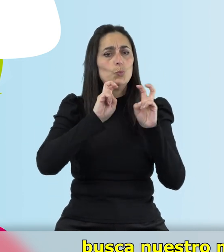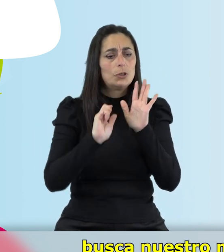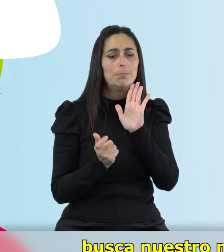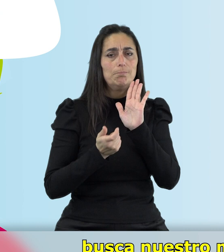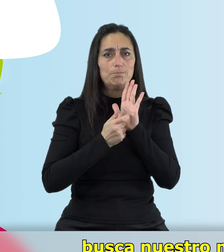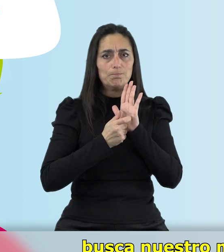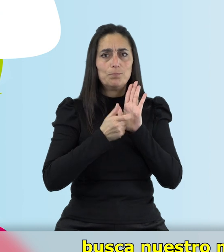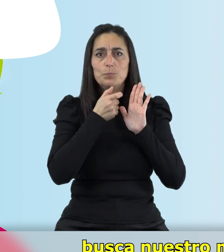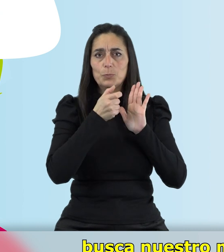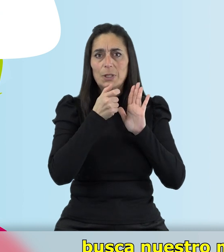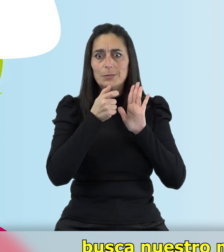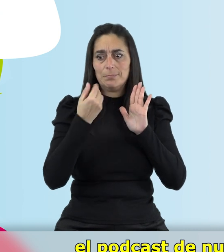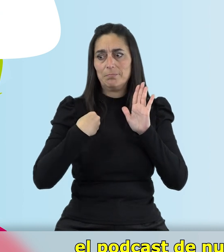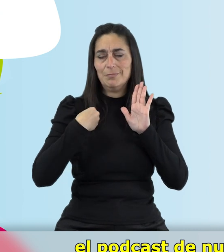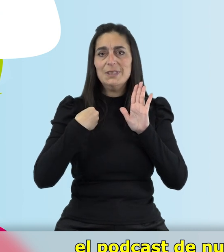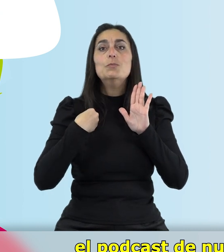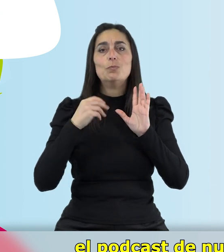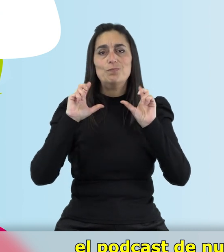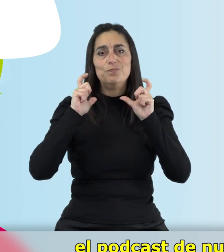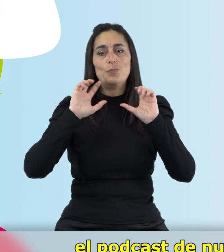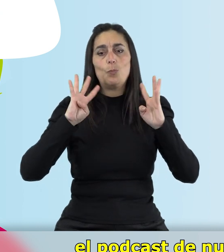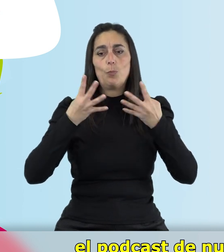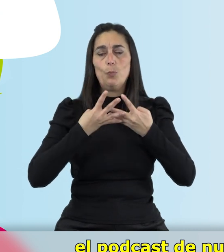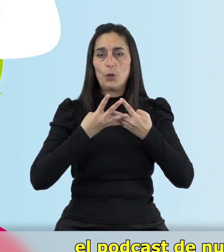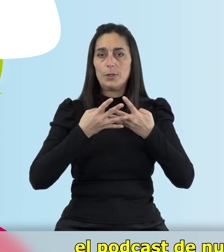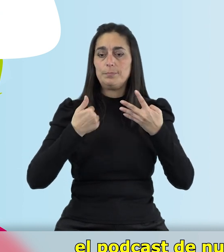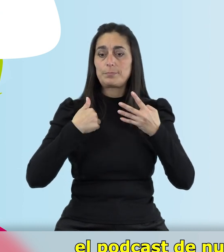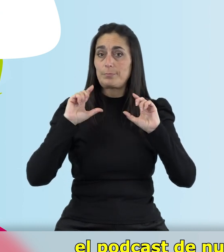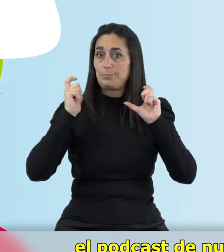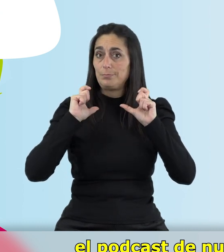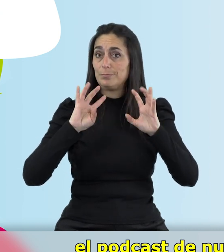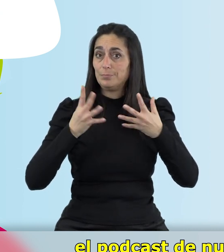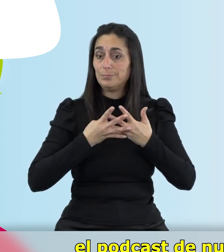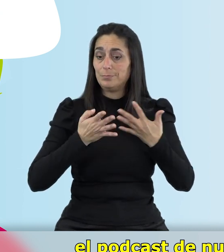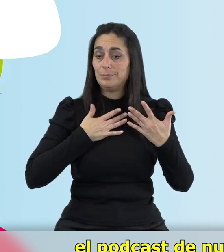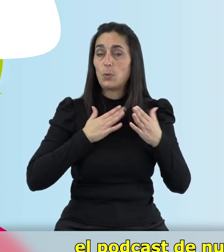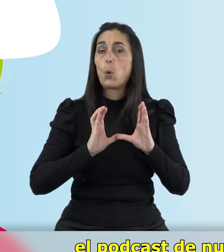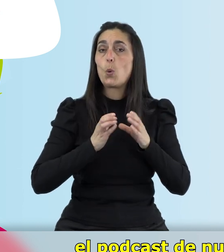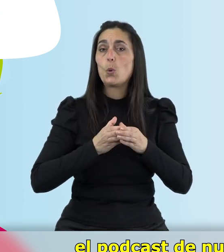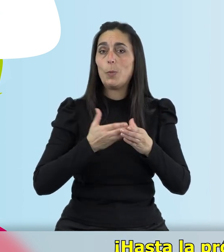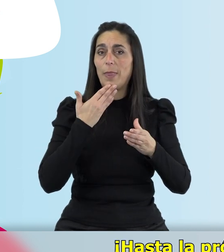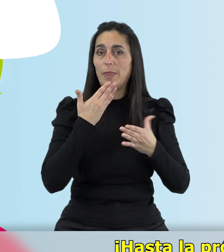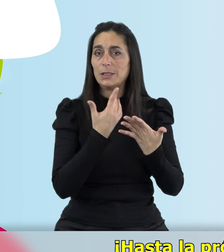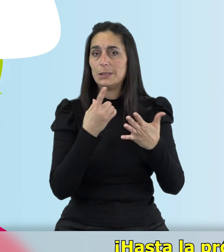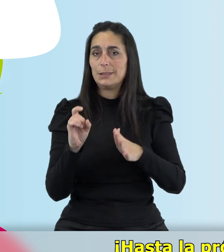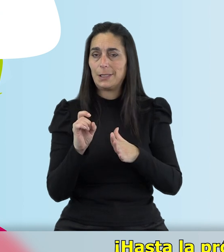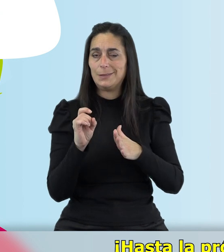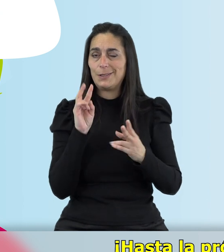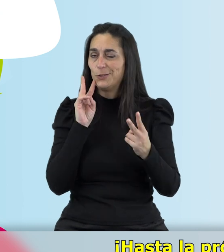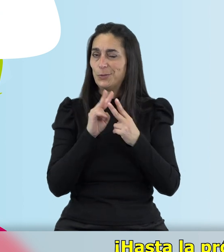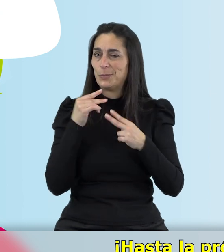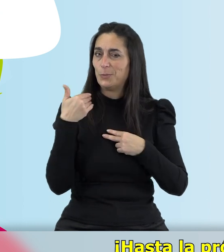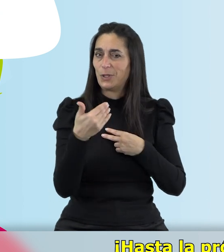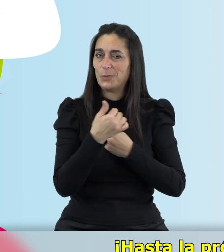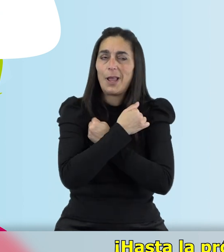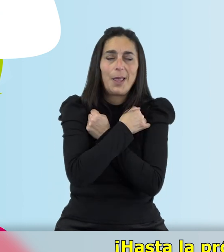micrófono el de este podcast el podcast de nuestro club el club de los 60. Hasta la próxima